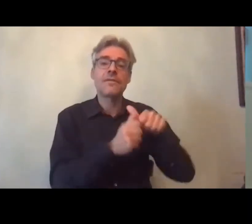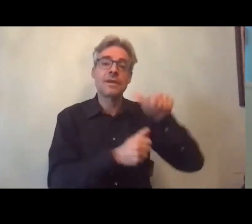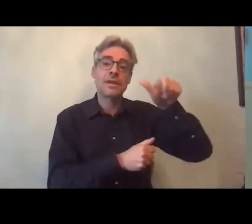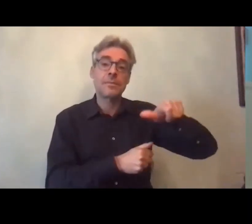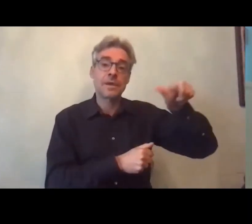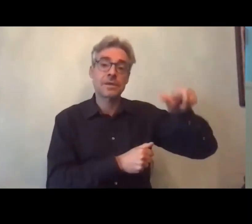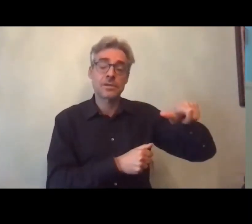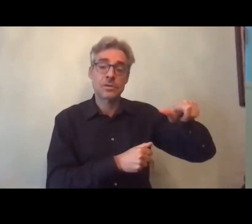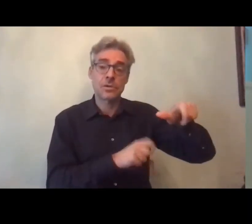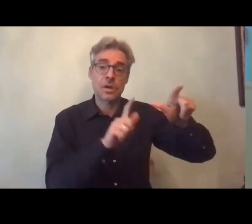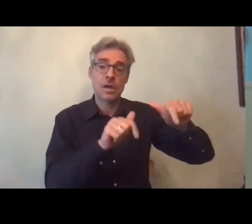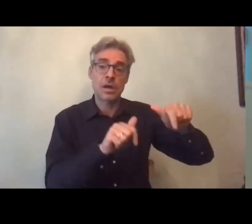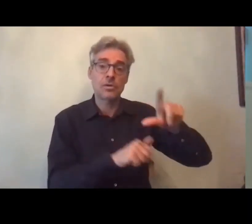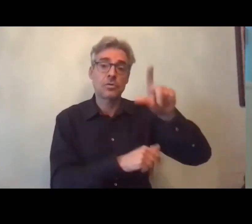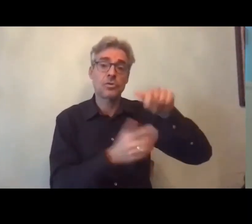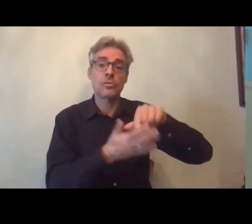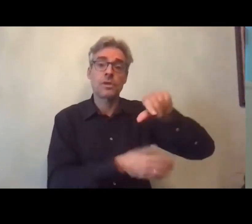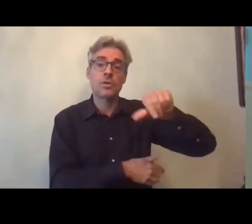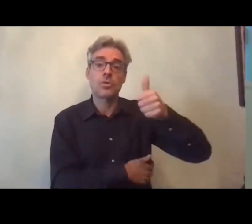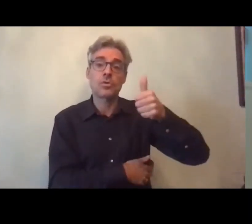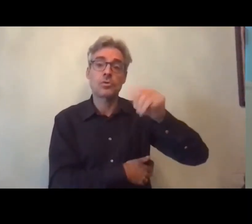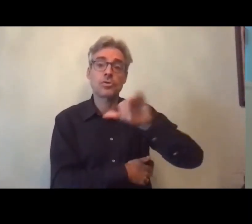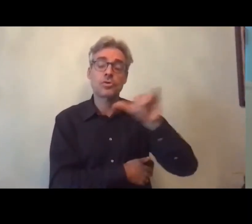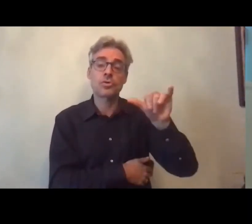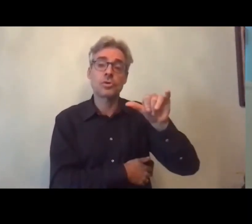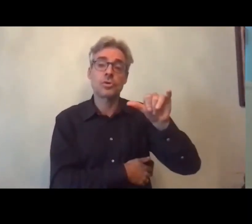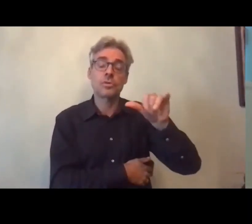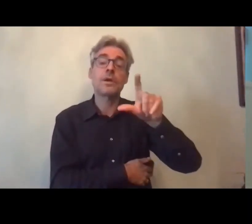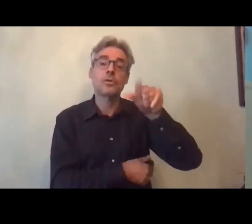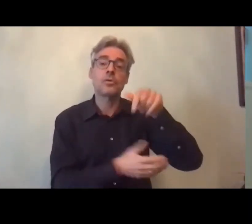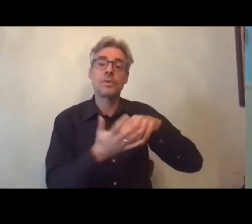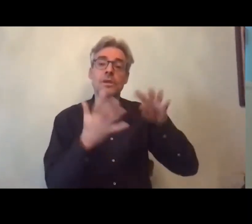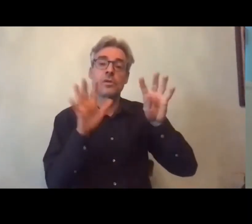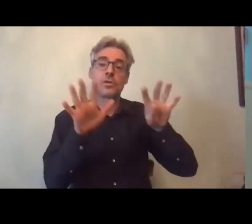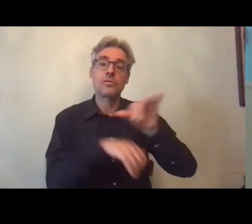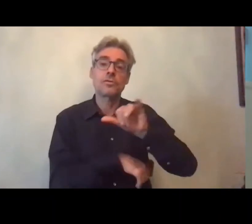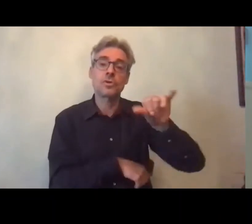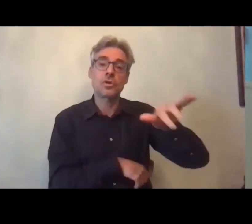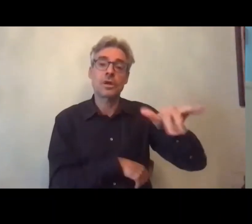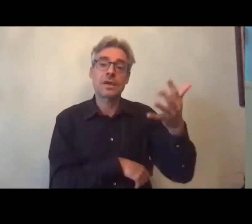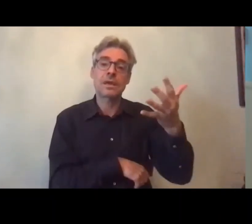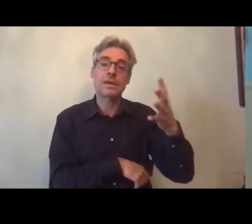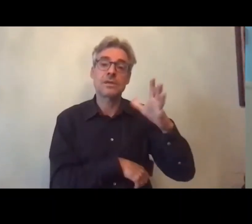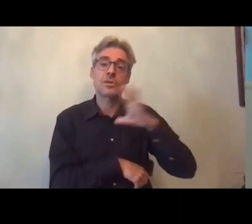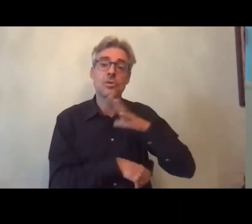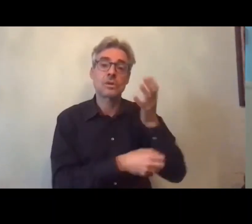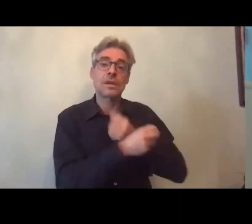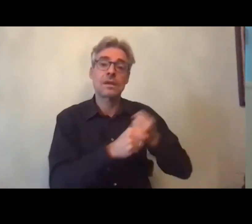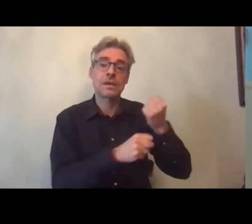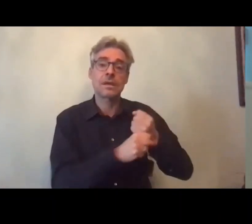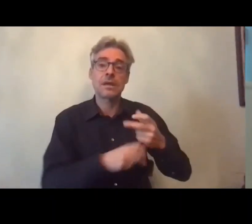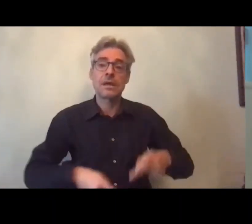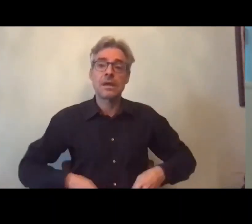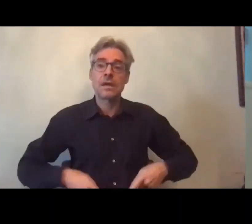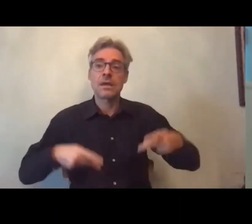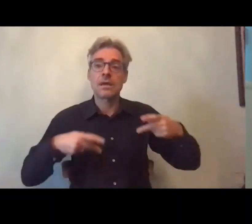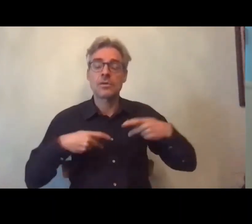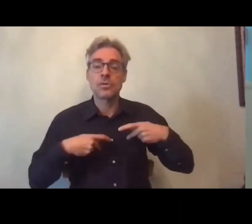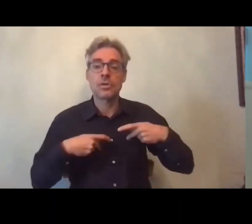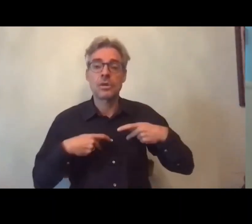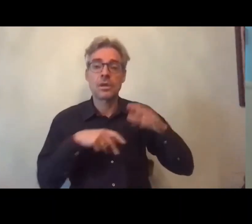et donc entre 2011 et 2009 pardon et 2015 on a mis en place un atelier d'accompagnement